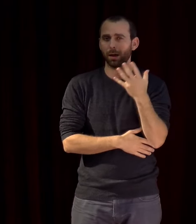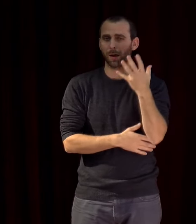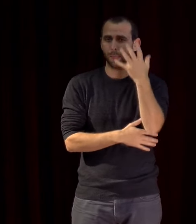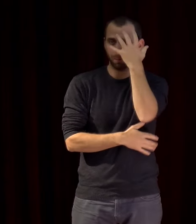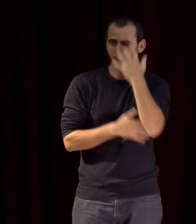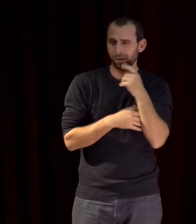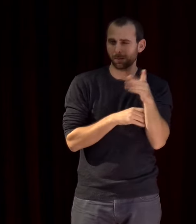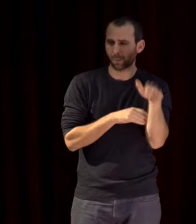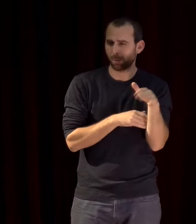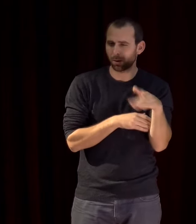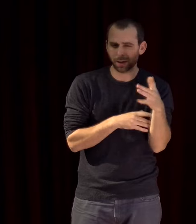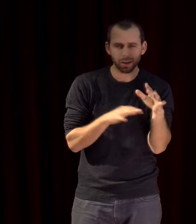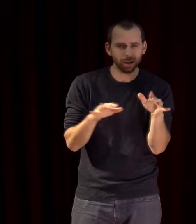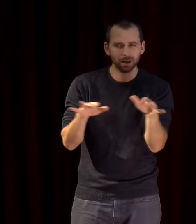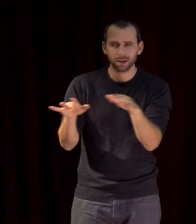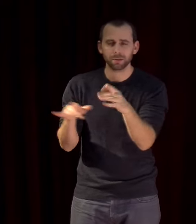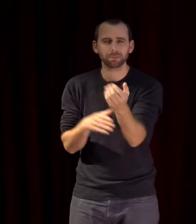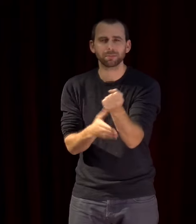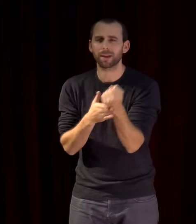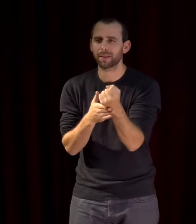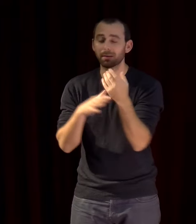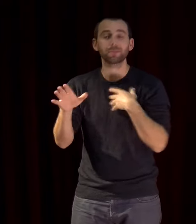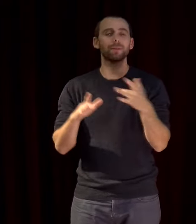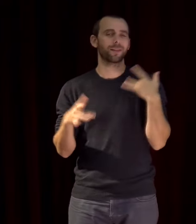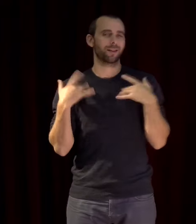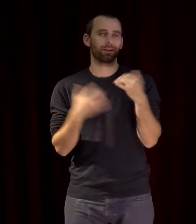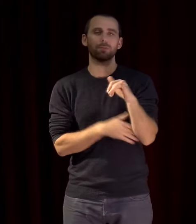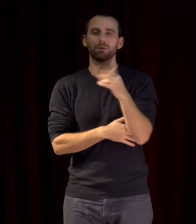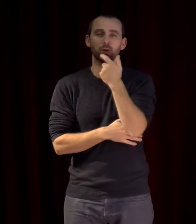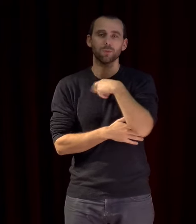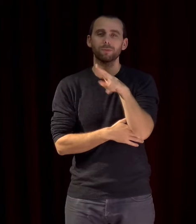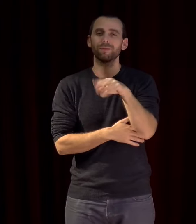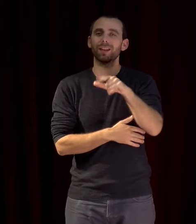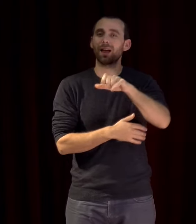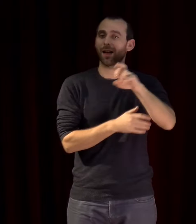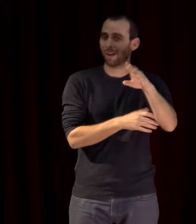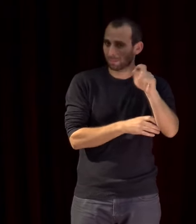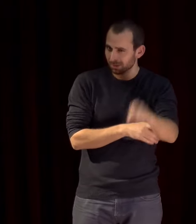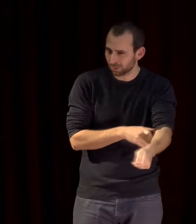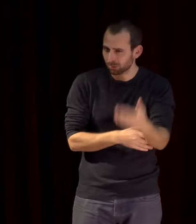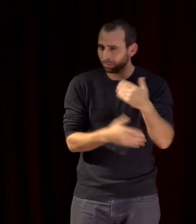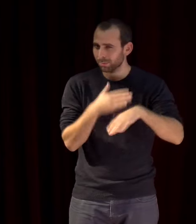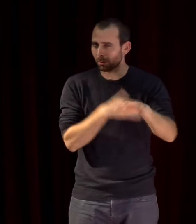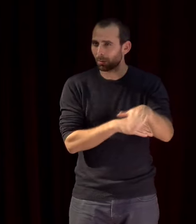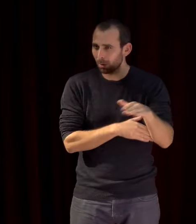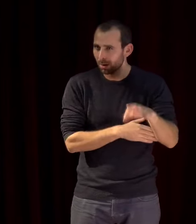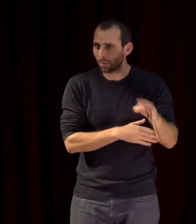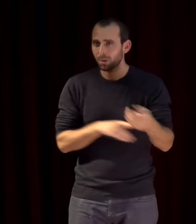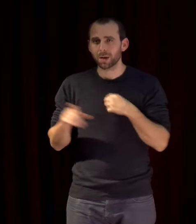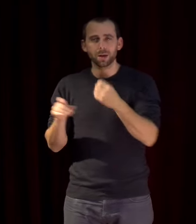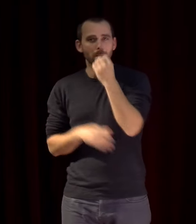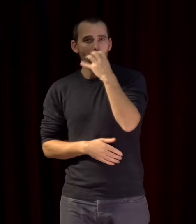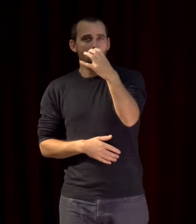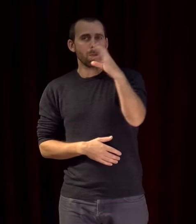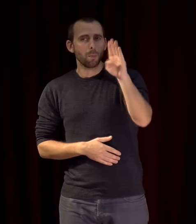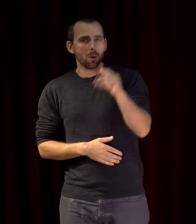Aidez-moi les camarades. Le Théâtre Jean Villard, bien sûr, à Montpellier. La Bulle Bleue, qui est